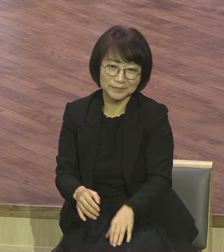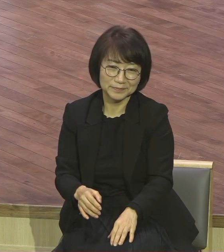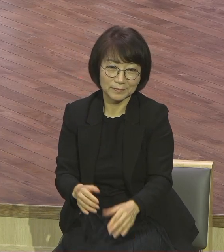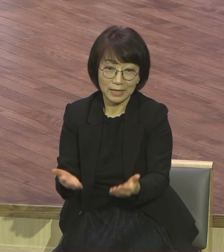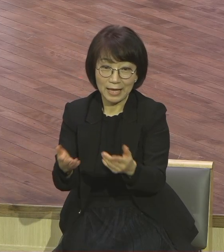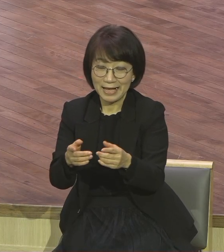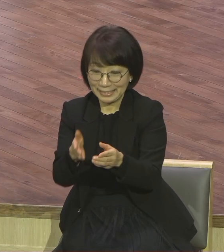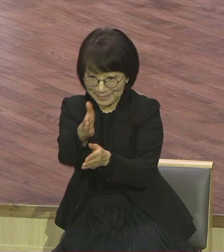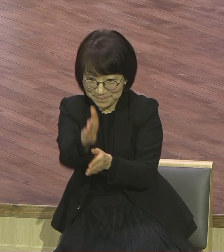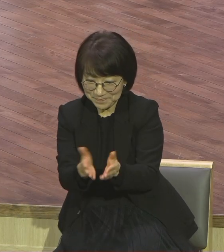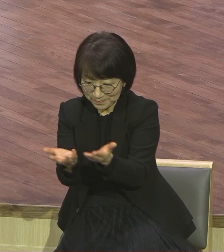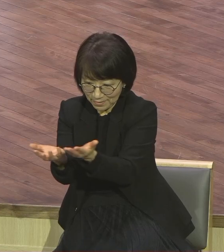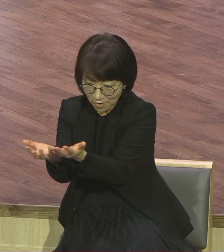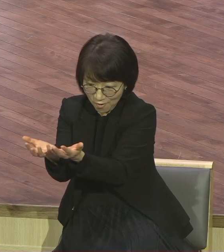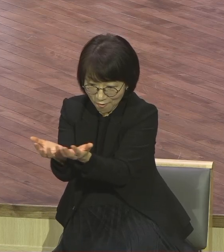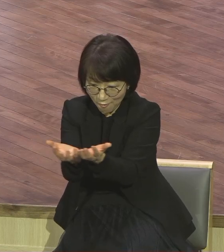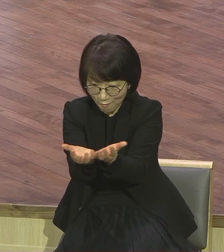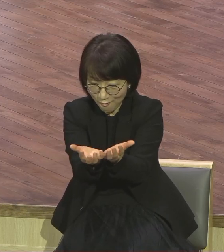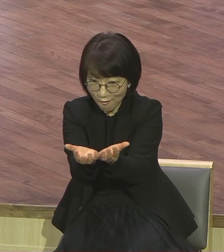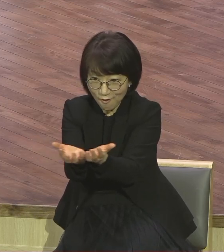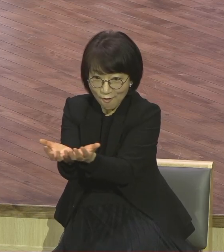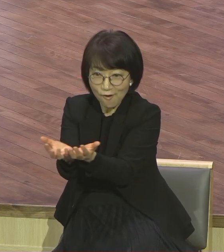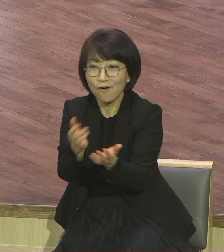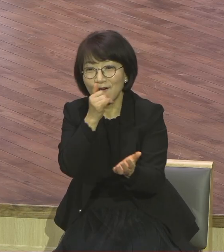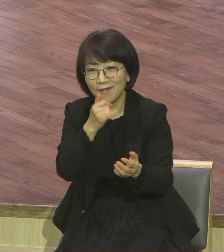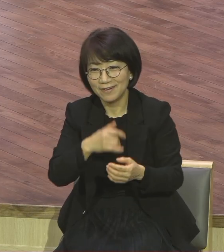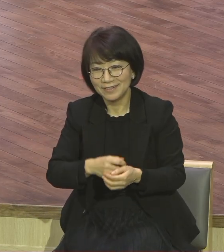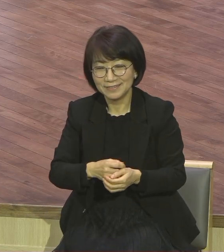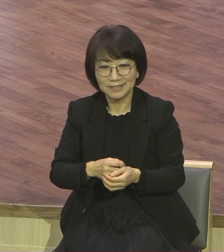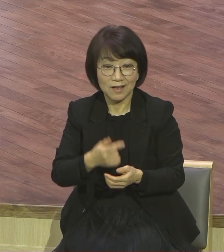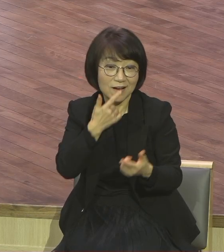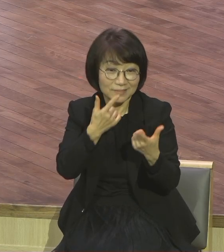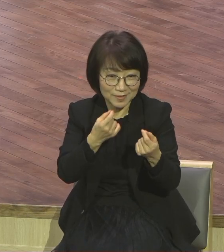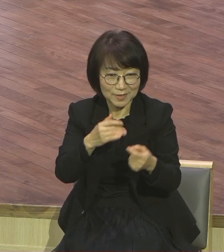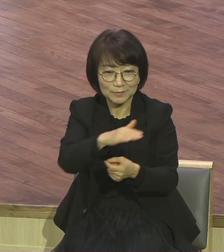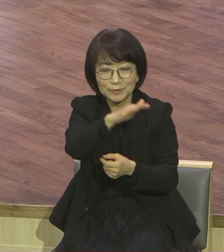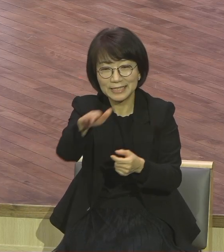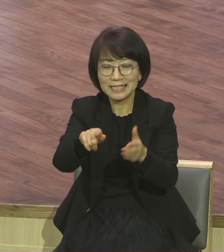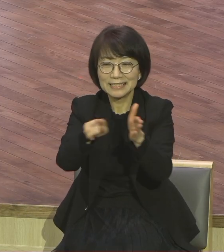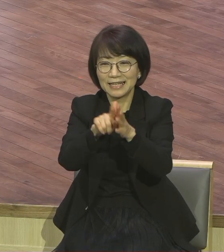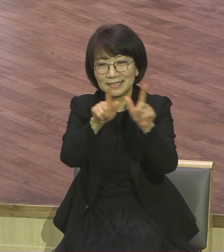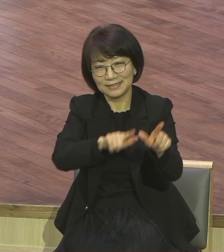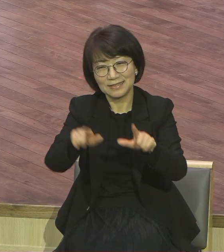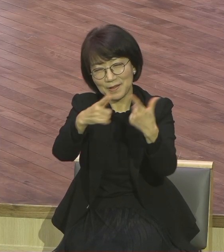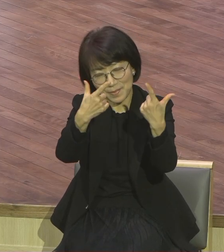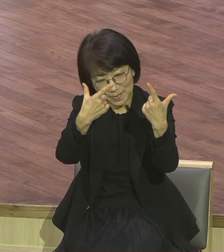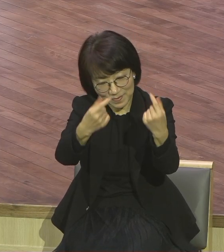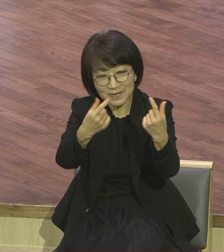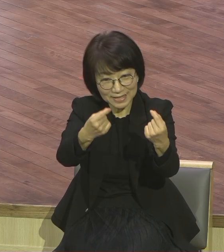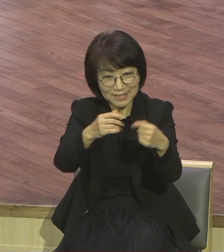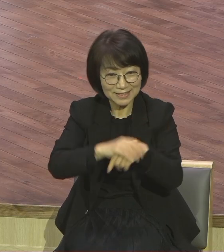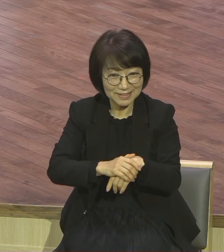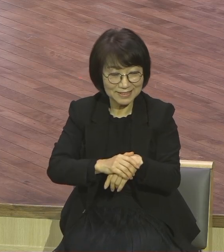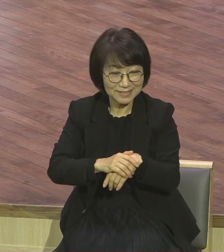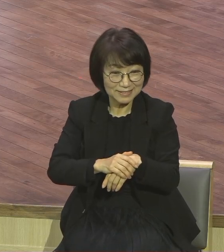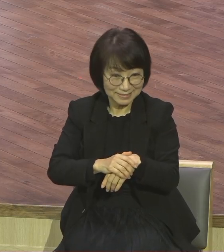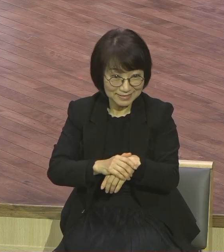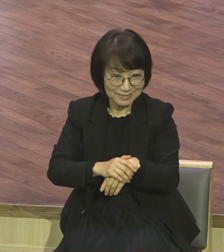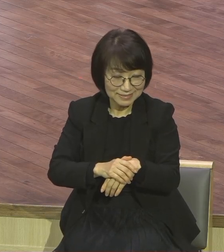겁니다. 우리 시장생활도 마찬가지 영적 솔트라인이 있어요. 여러분 개개인이 다 영적 솔트라인이 있다고